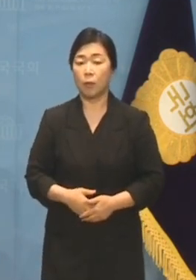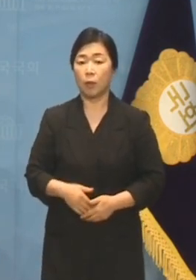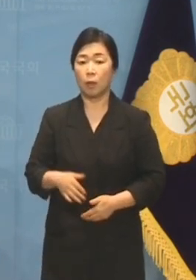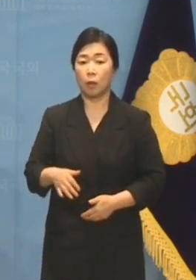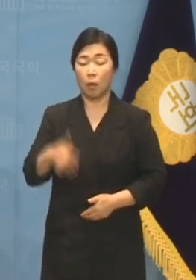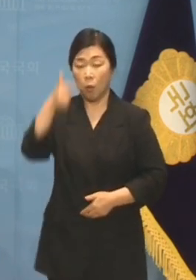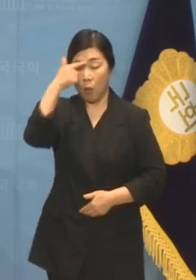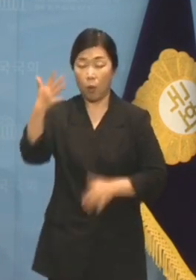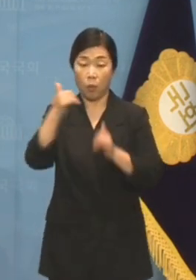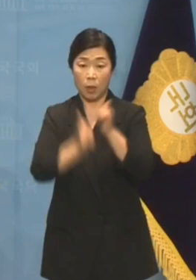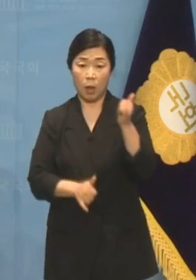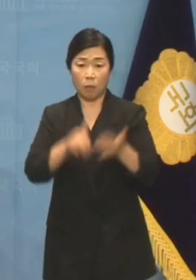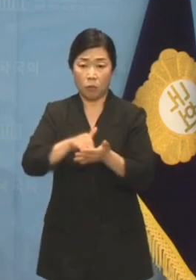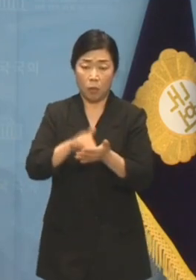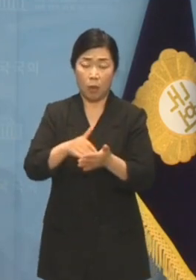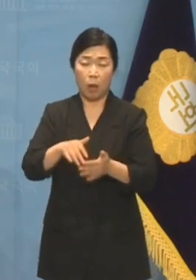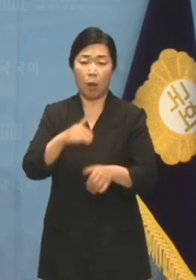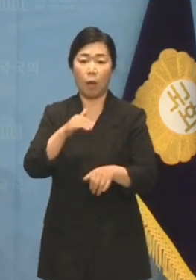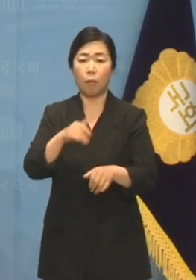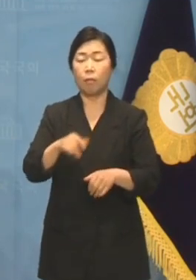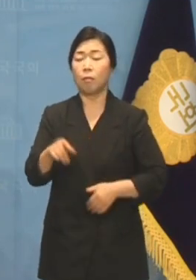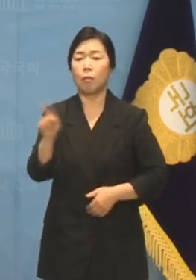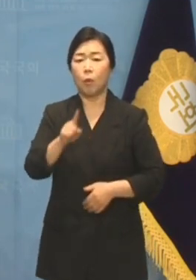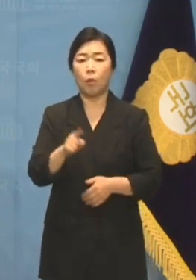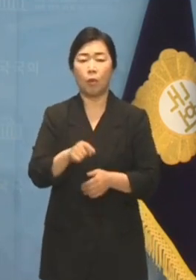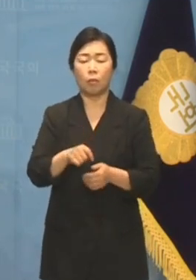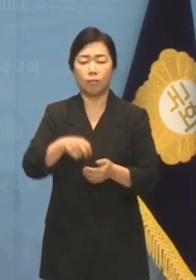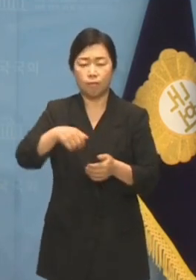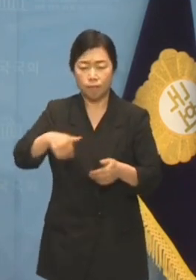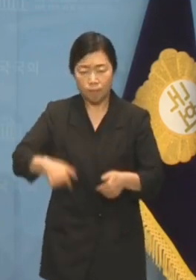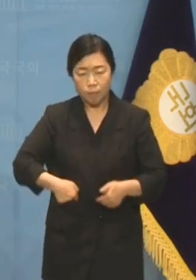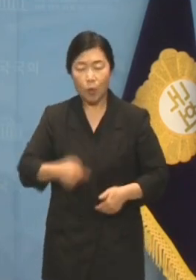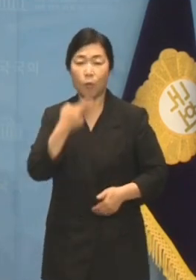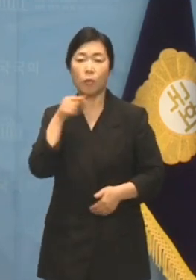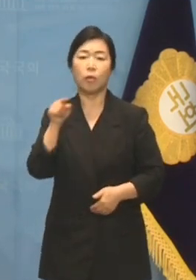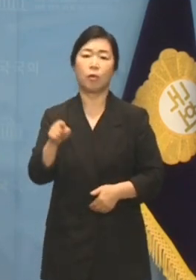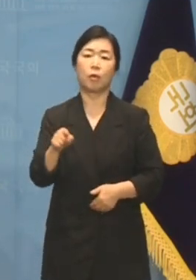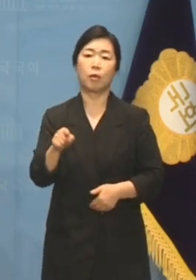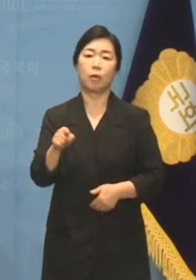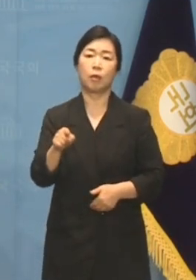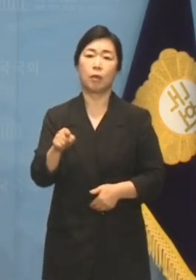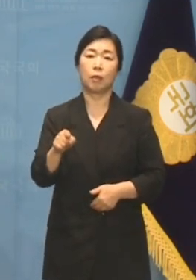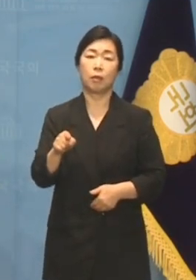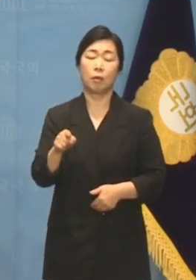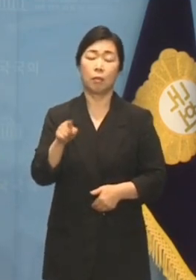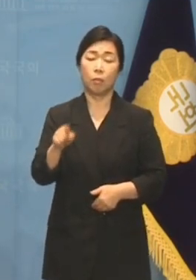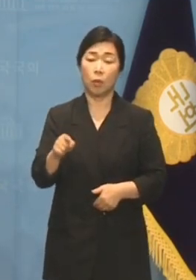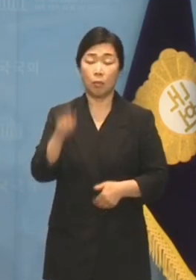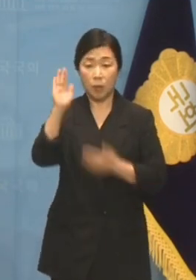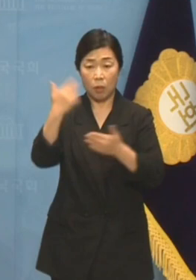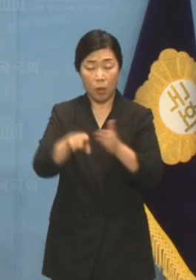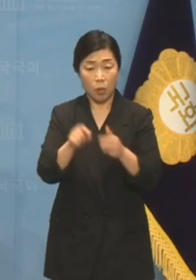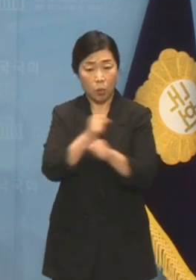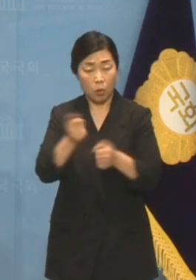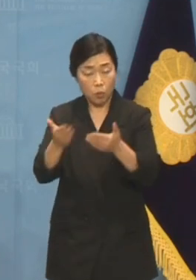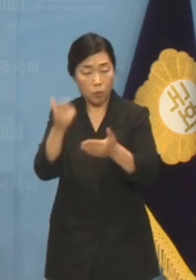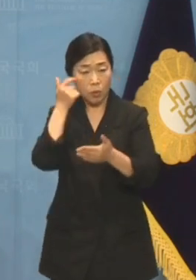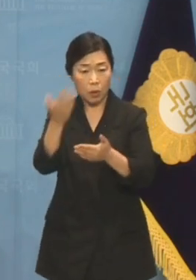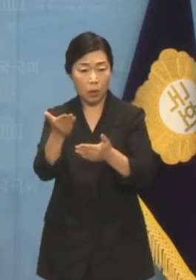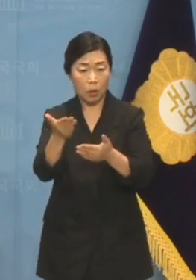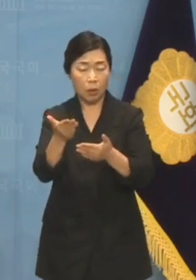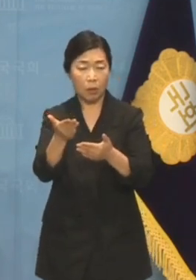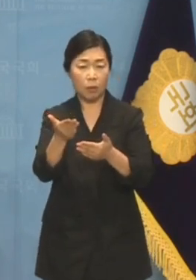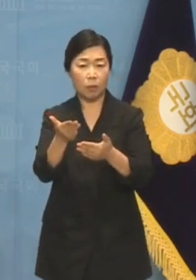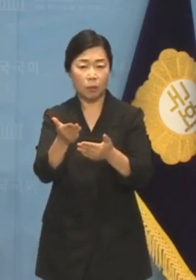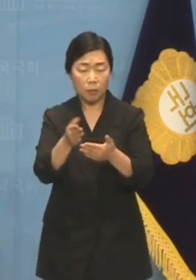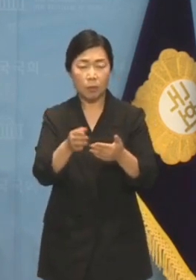말입니까? 그 미래는 누구를 위한 미래입니까? 윤석열 대통령은 결단이